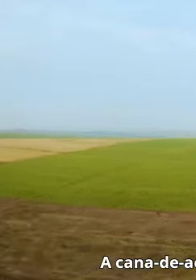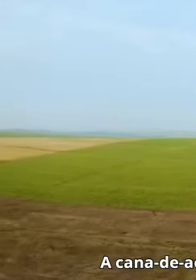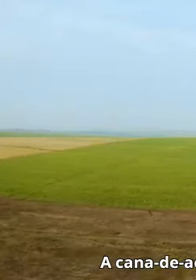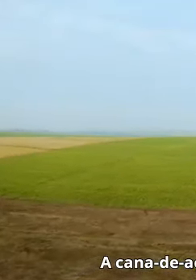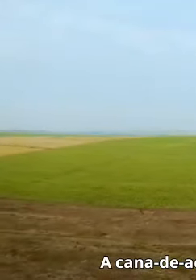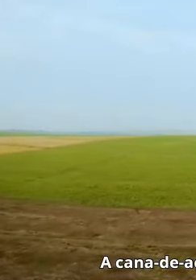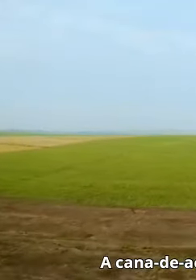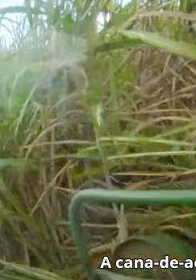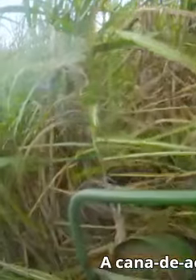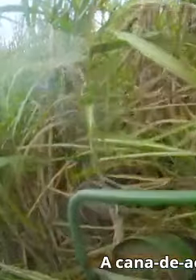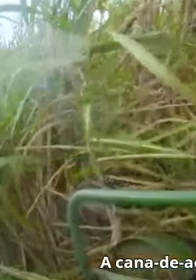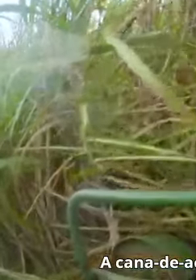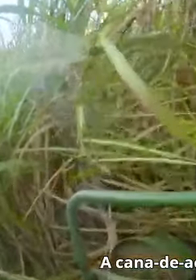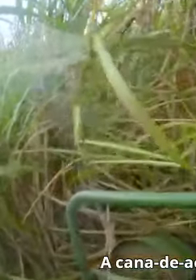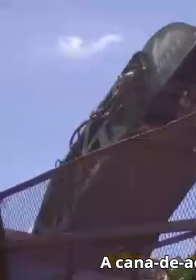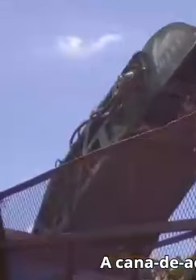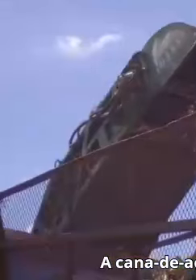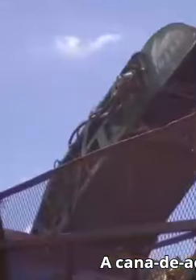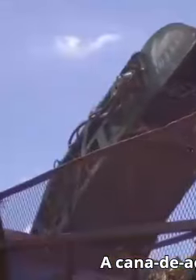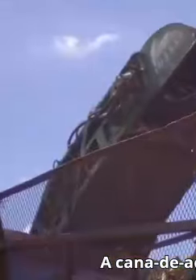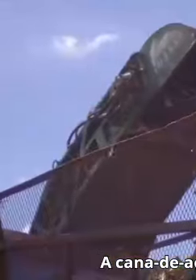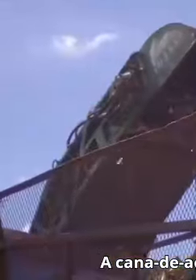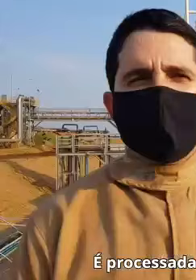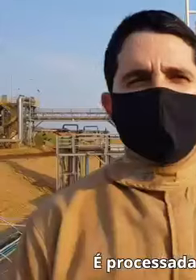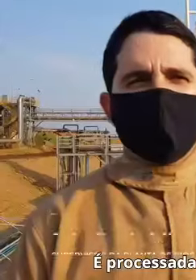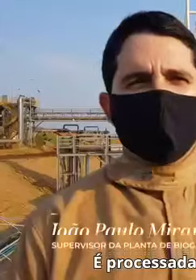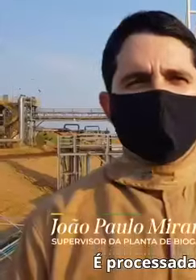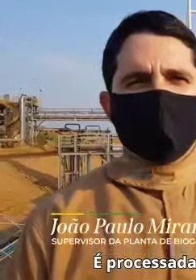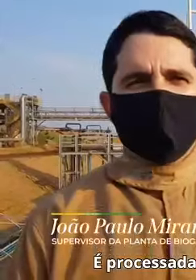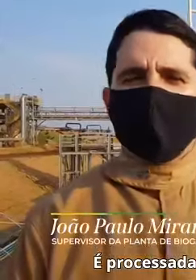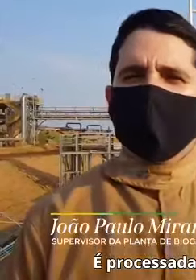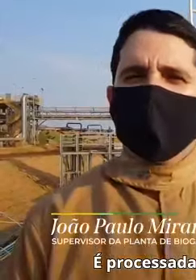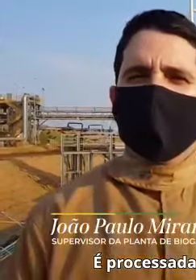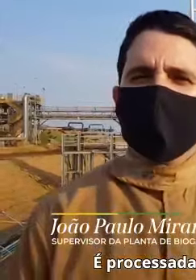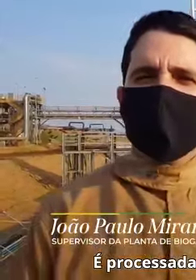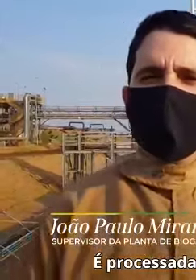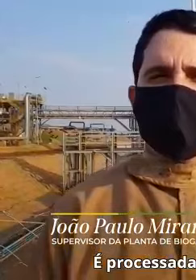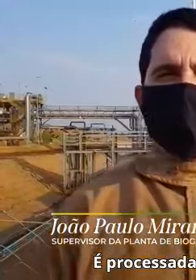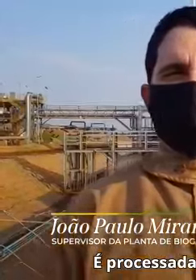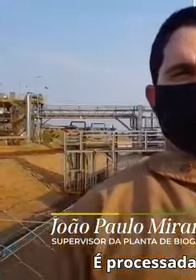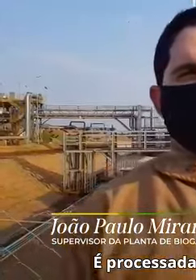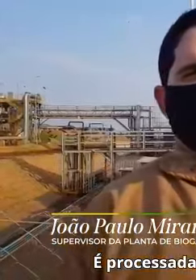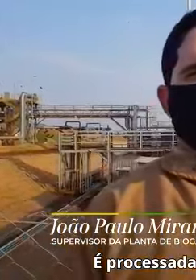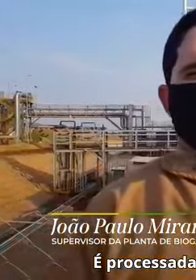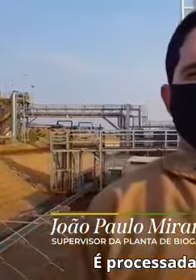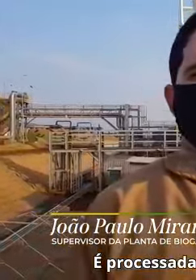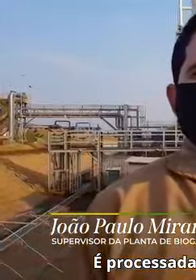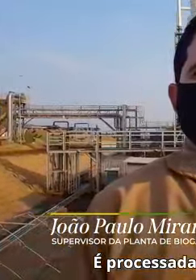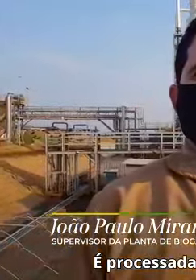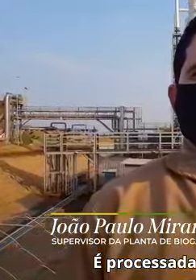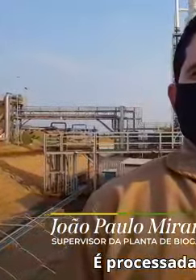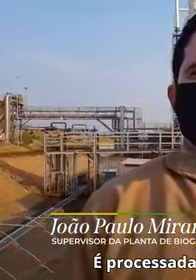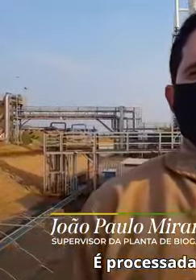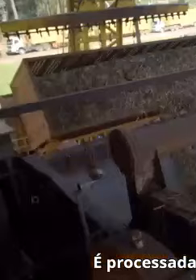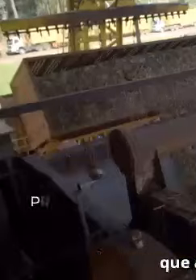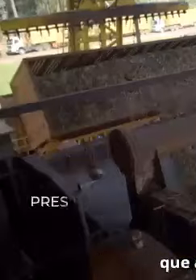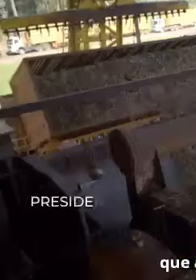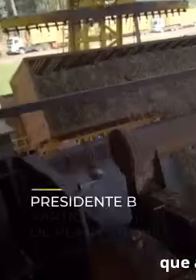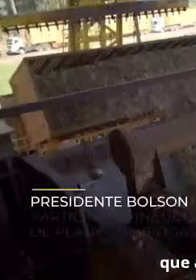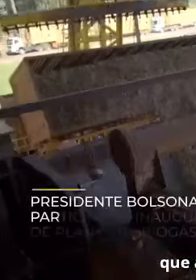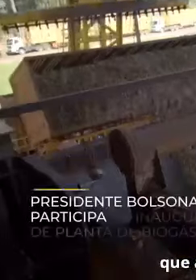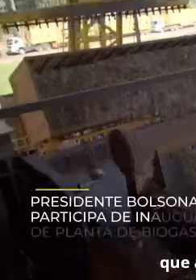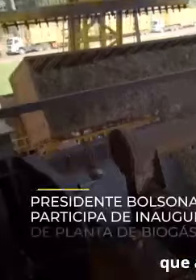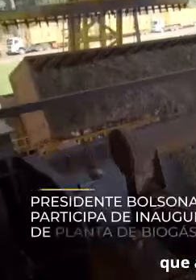A cana de açúcar chega lá na usina, é processada e basicamente sai o bagaço,